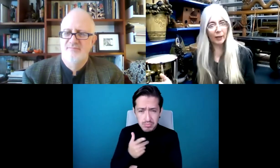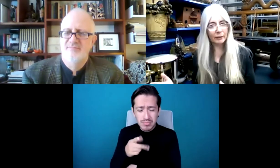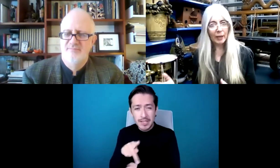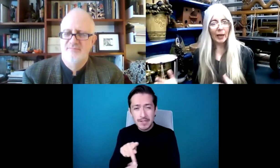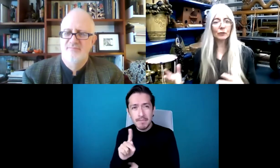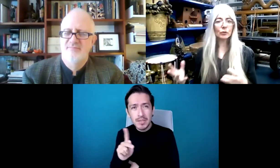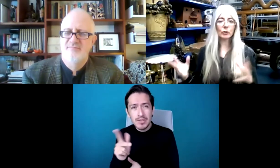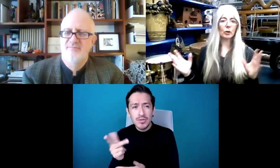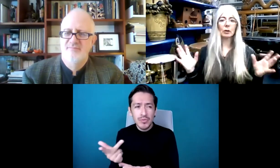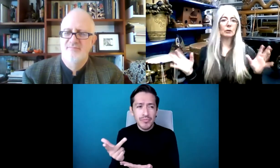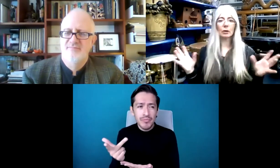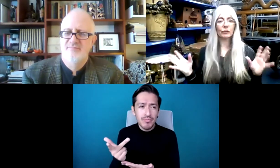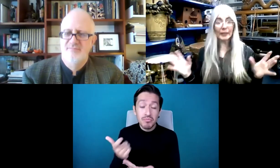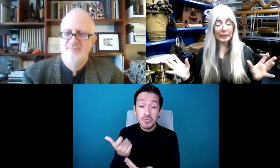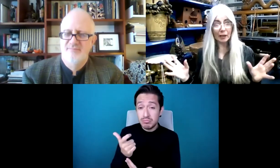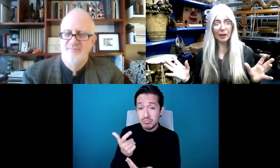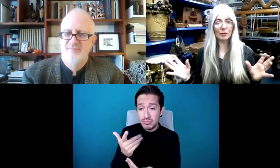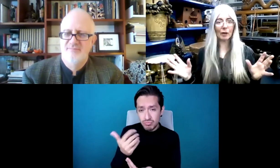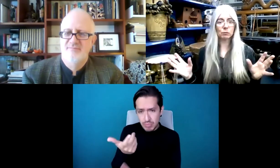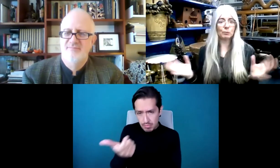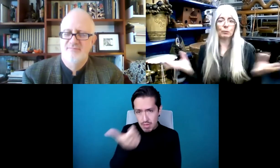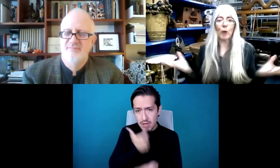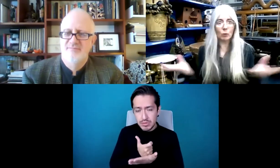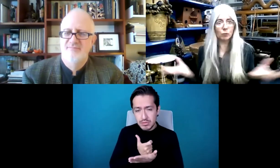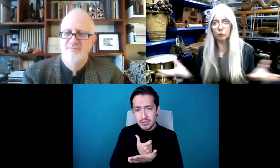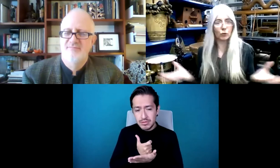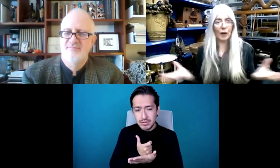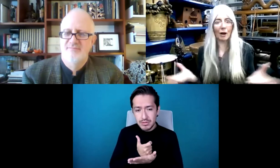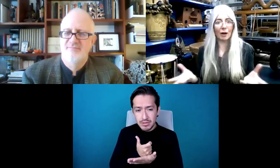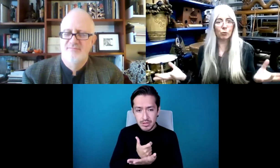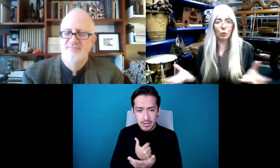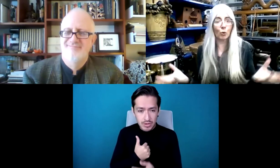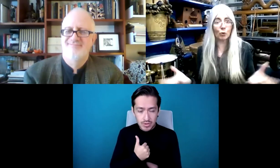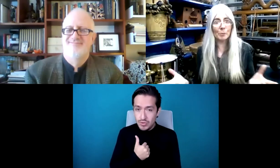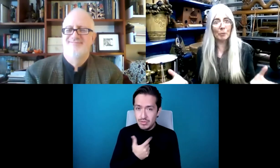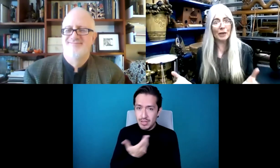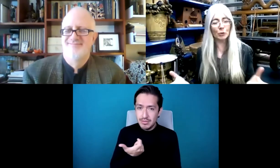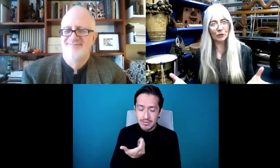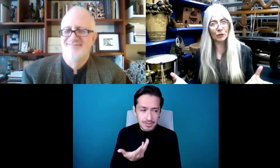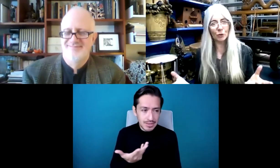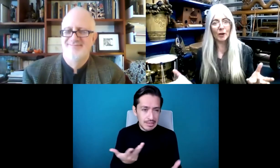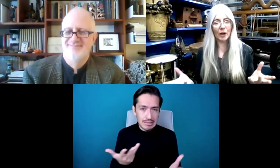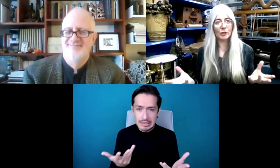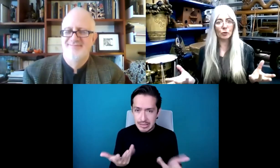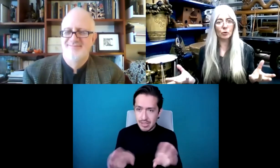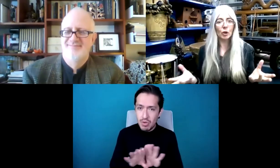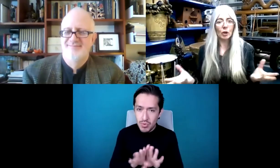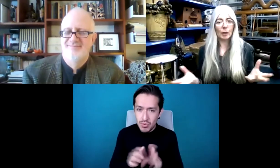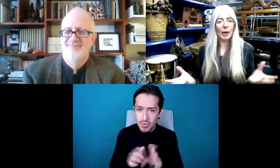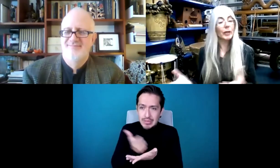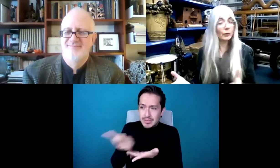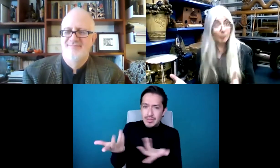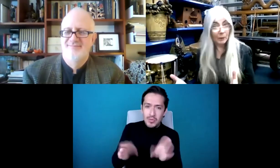cobro tanto y decía dinero. ¿Cómo? ¿Cómo te pago?